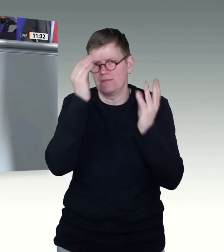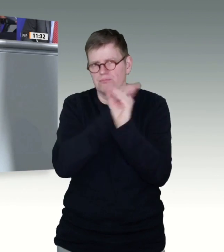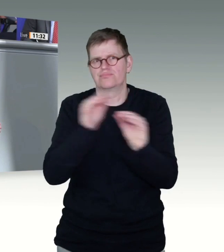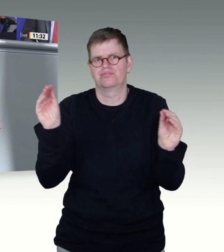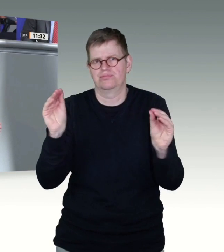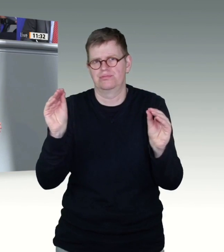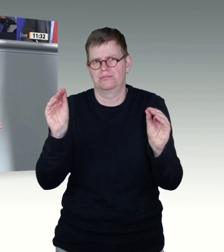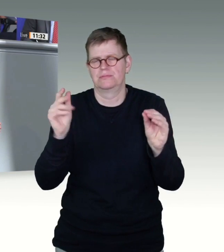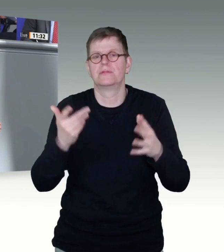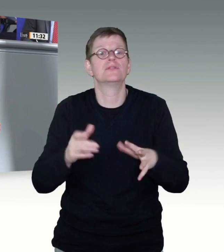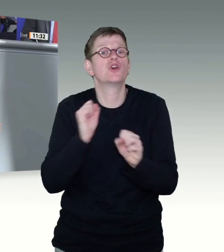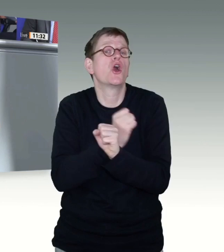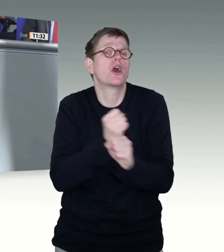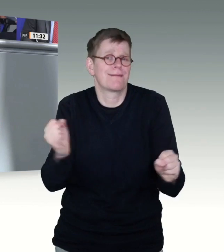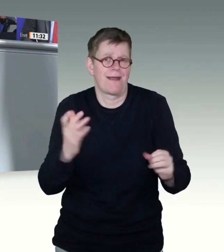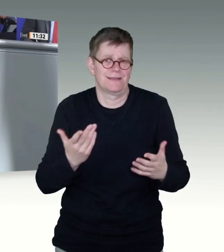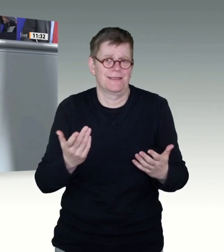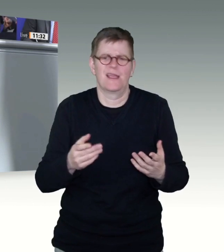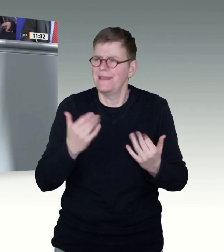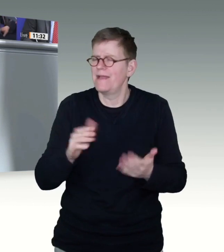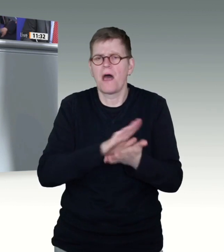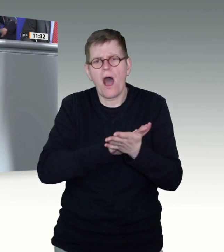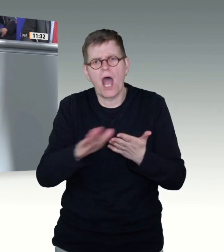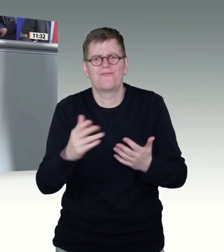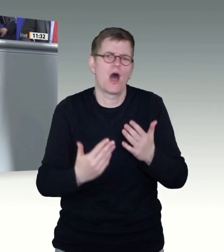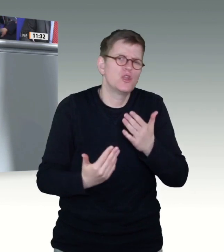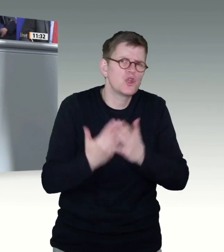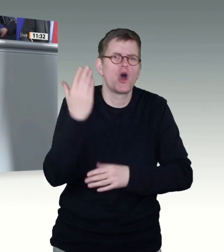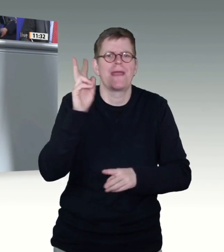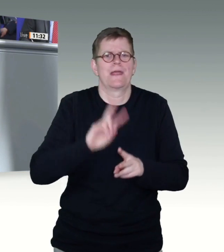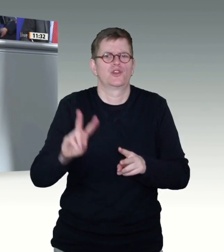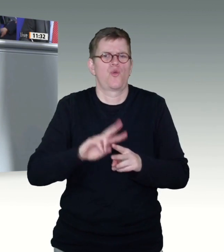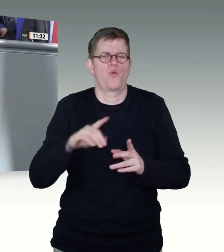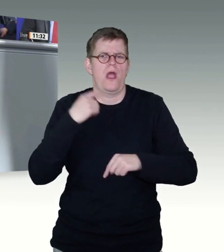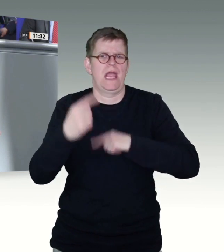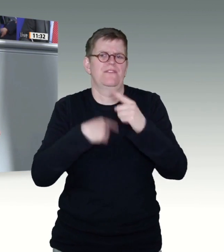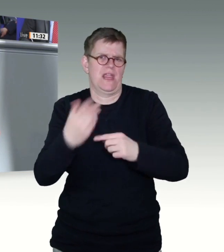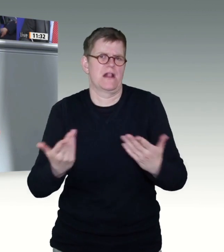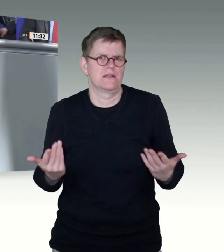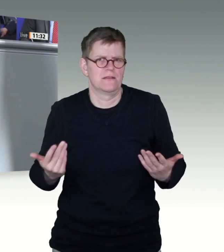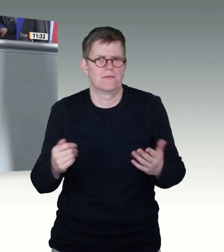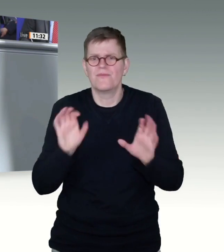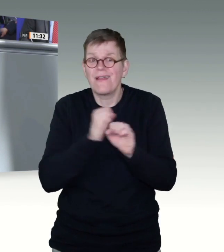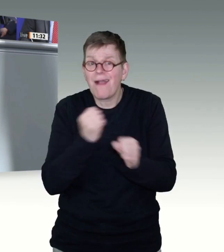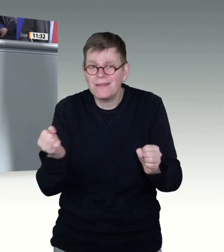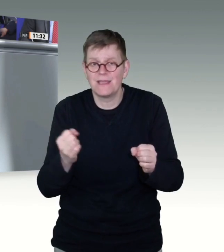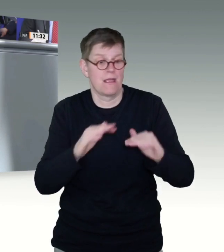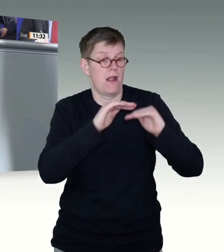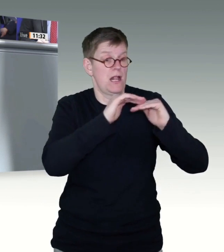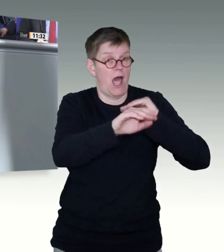ohne Weiteres ein Tool auf den Weg bringen, weil dann müssen die Länder Kompetenzen abgeben, ob sie sie nun ausfüllen oder